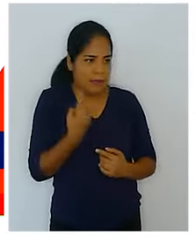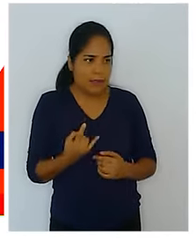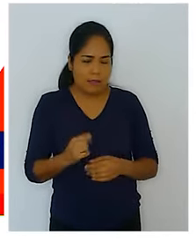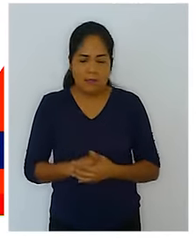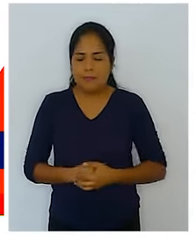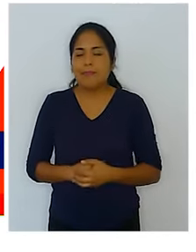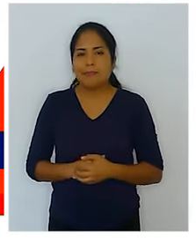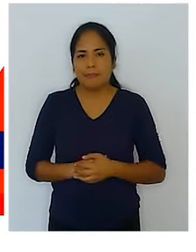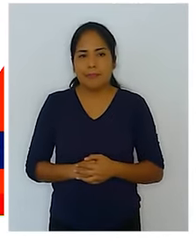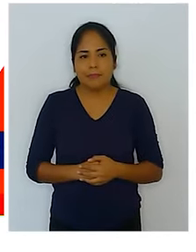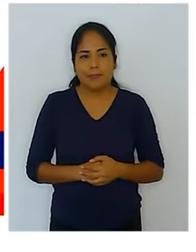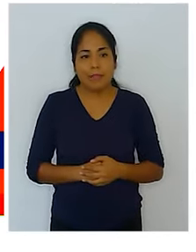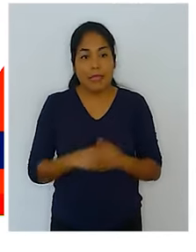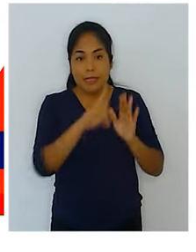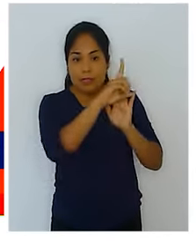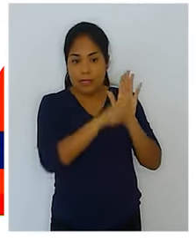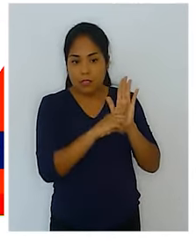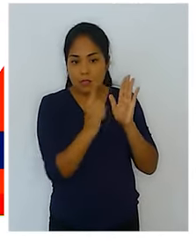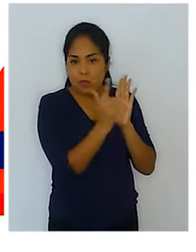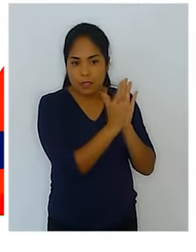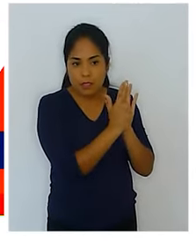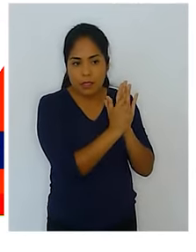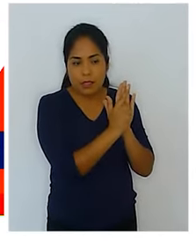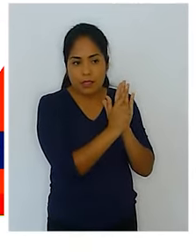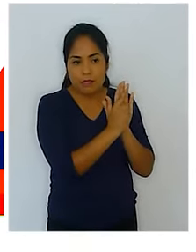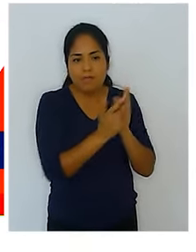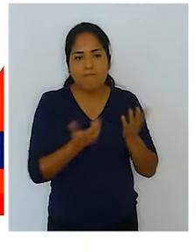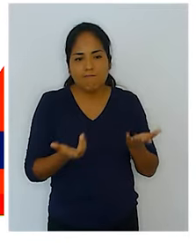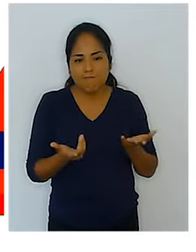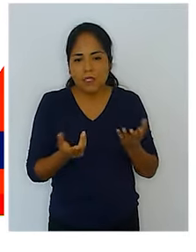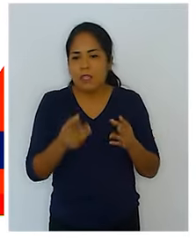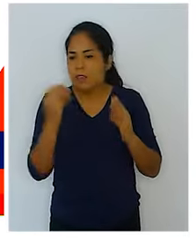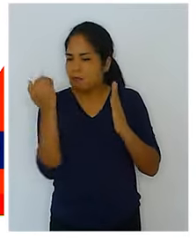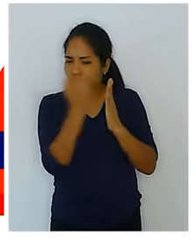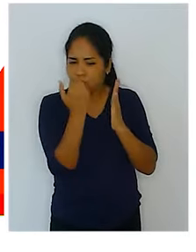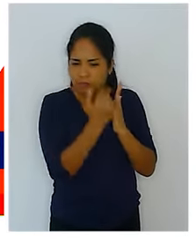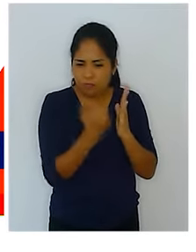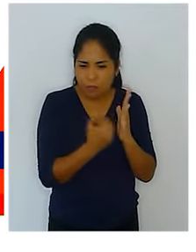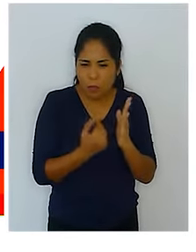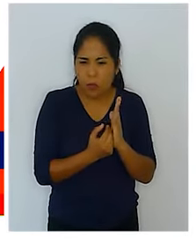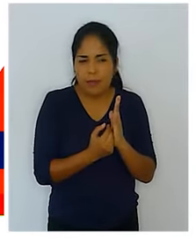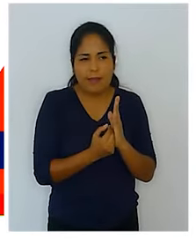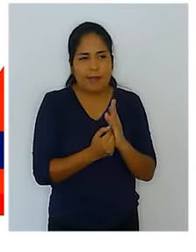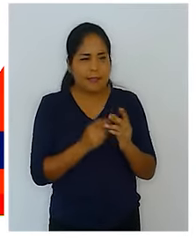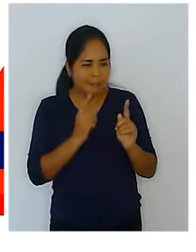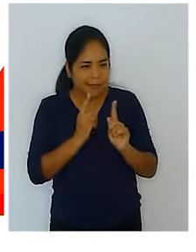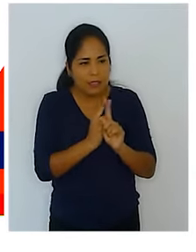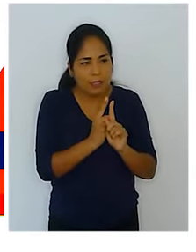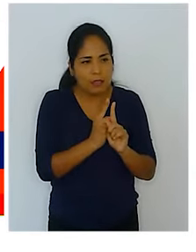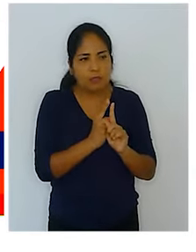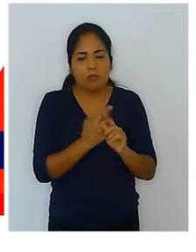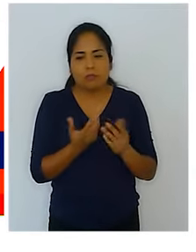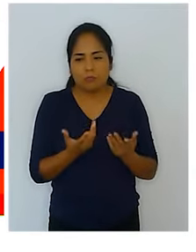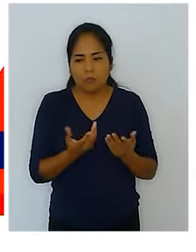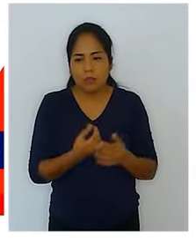de emergencia, ante la emergencia sanitaria. Entonces, este decreto legislativo establece criterios de adecuación de precisión